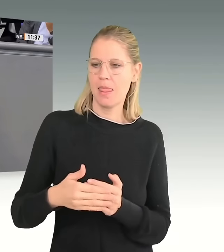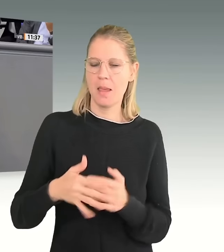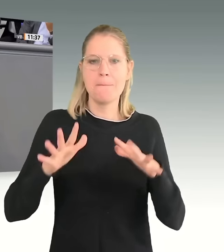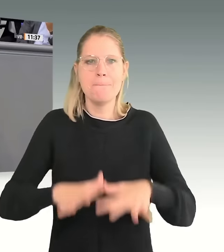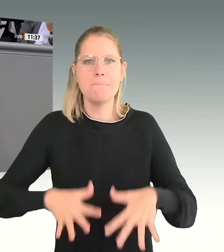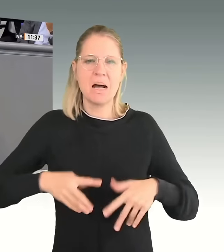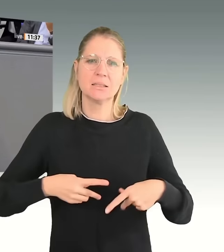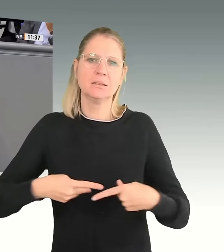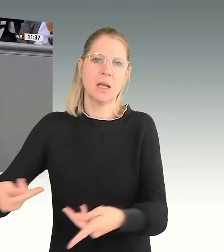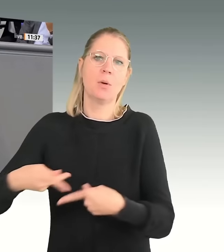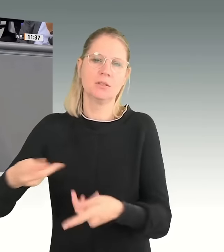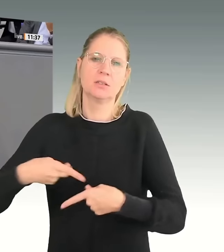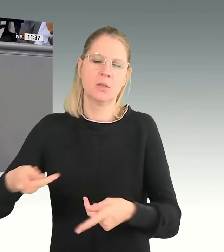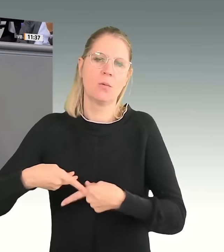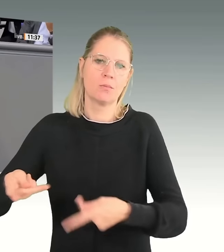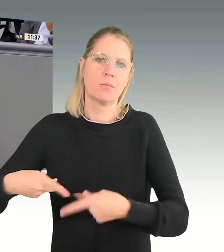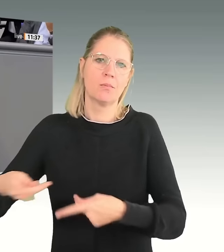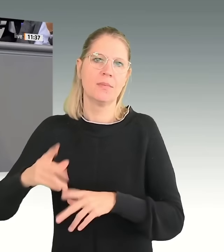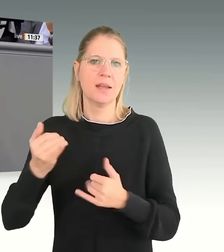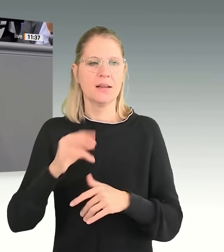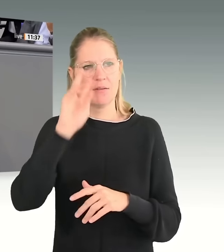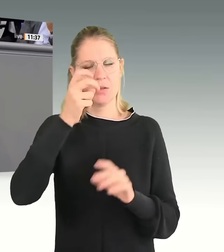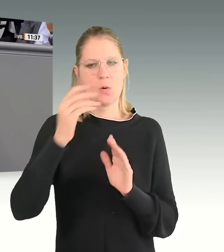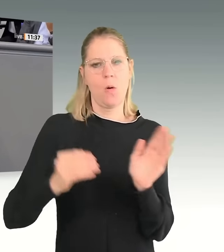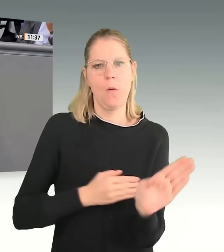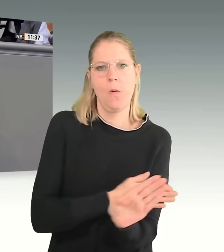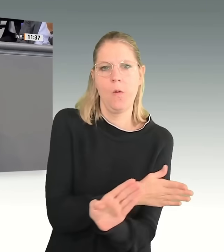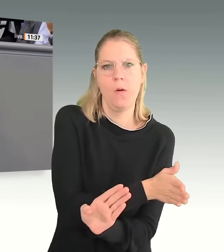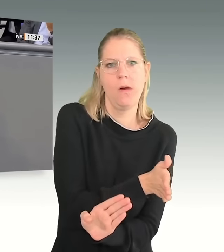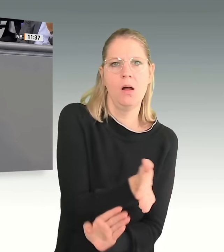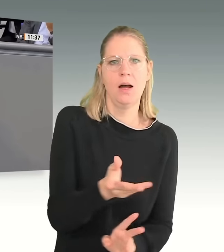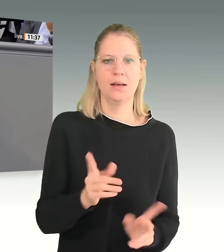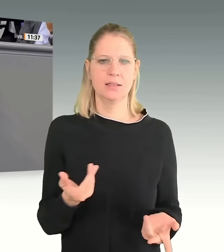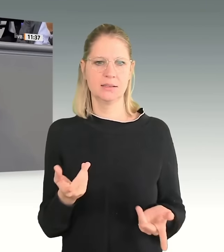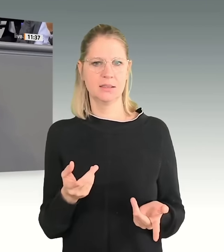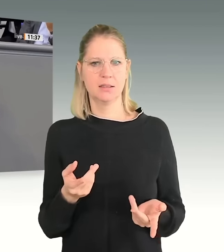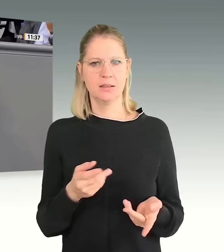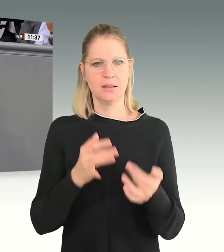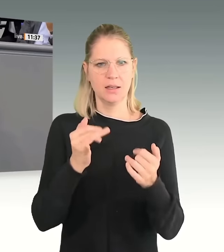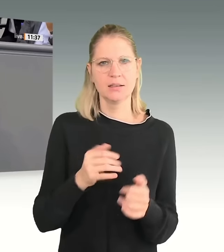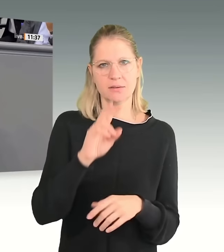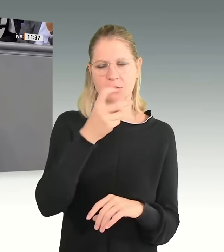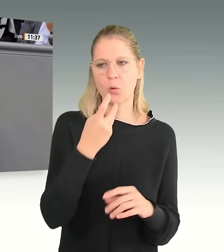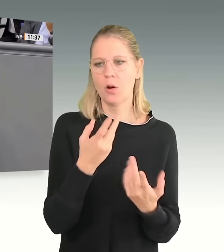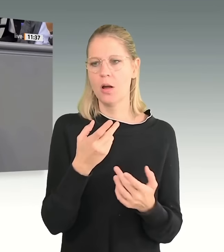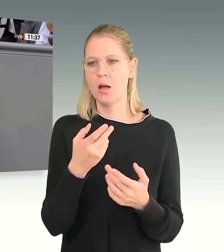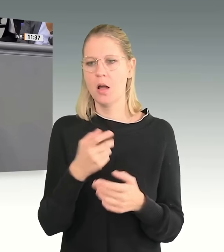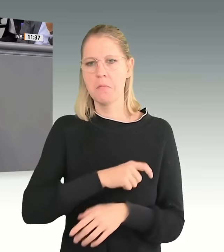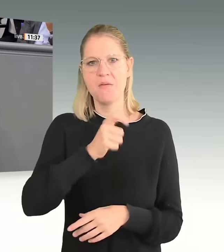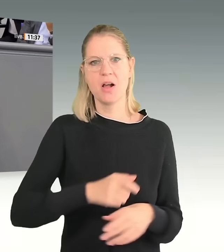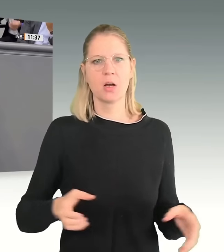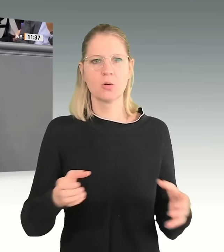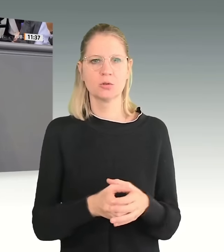Menschen mit Migrationshintergrund jetzt das anders angehen will, nämlich indem unliebsame Bevölkerungsgruppen durch